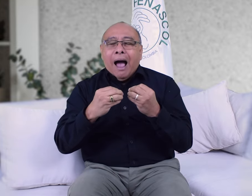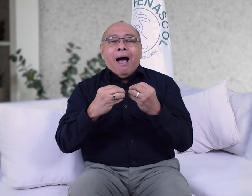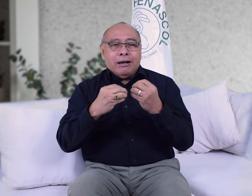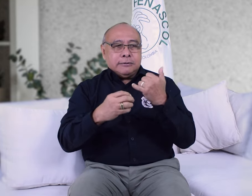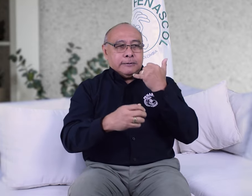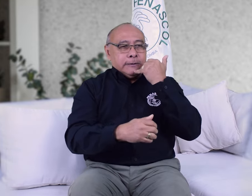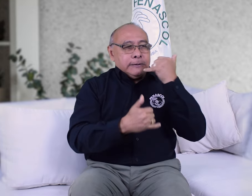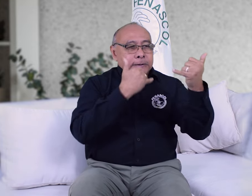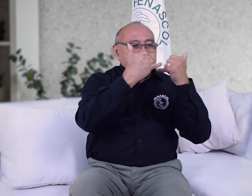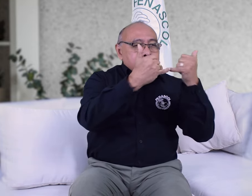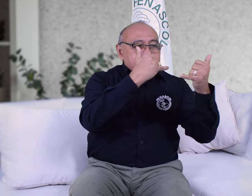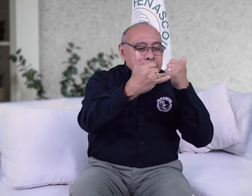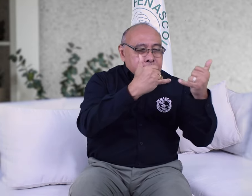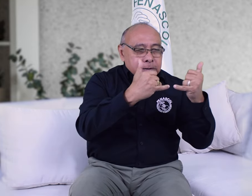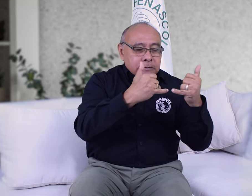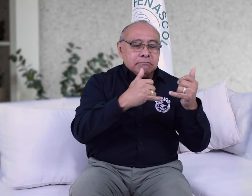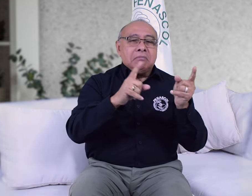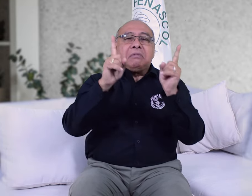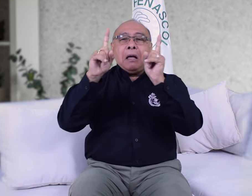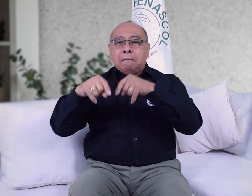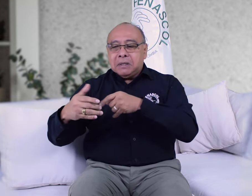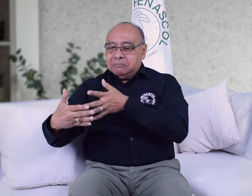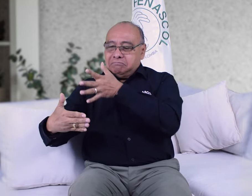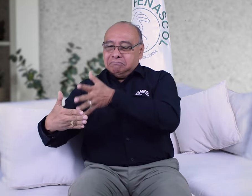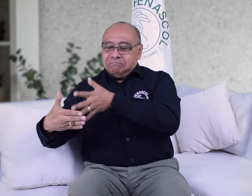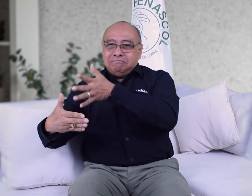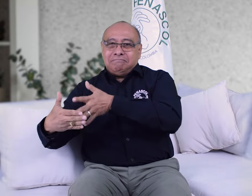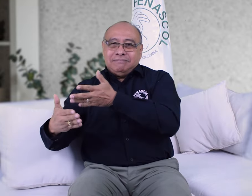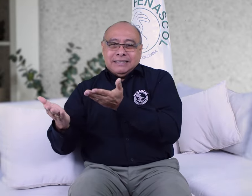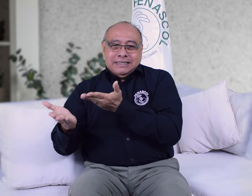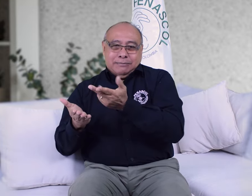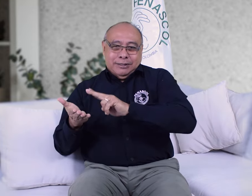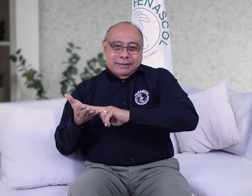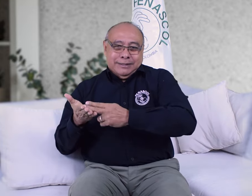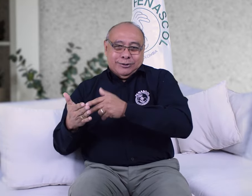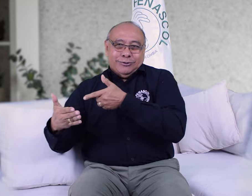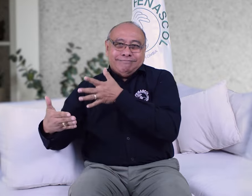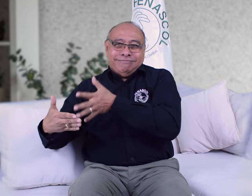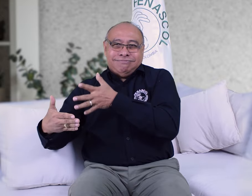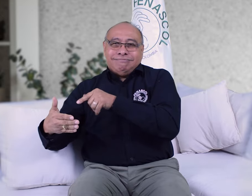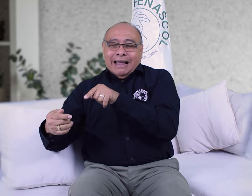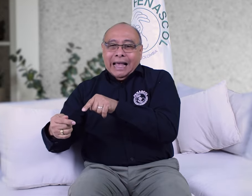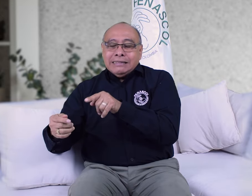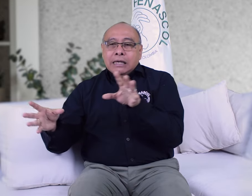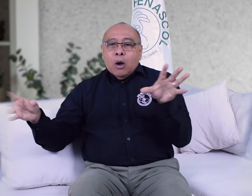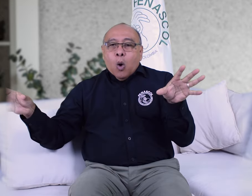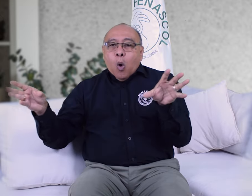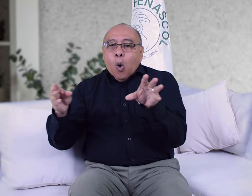servicio de interpretación en línea, CIEL, con un total de 691